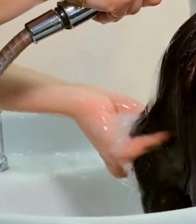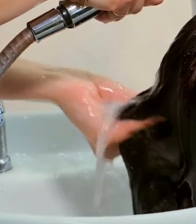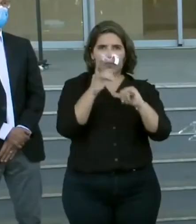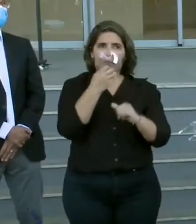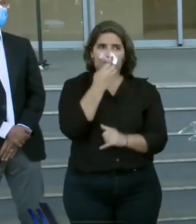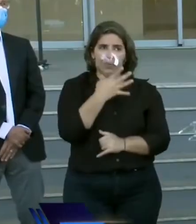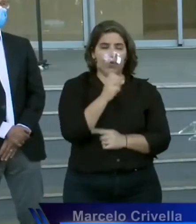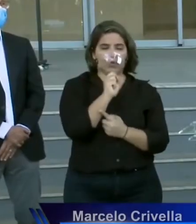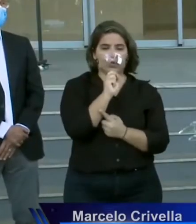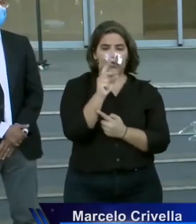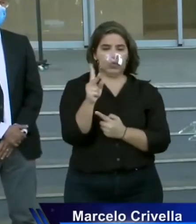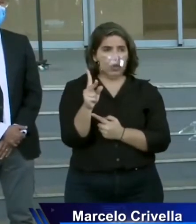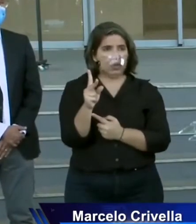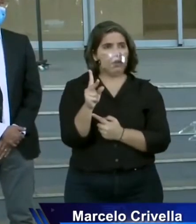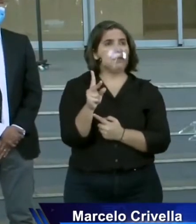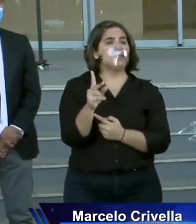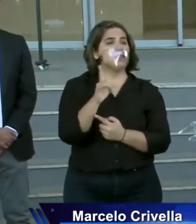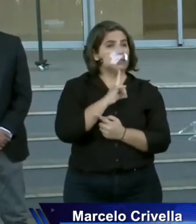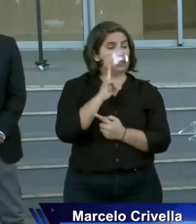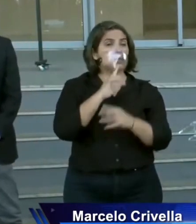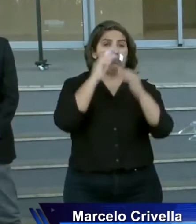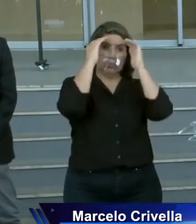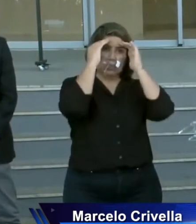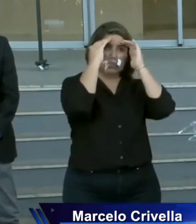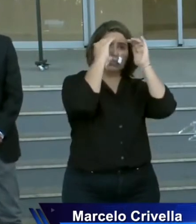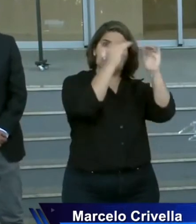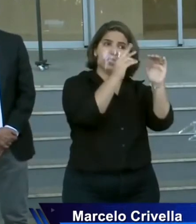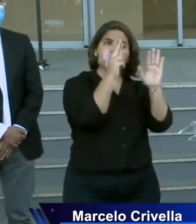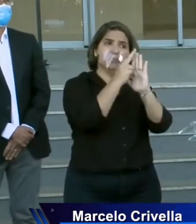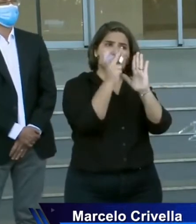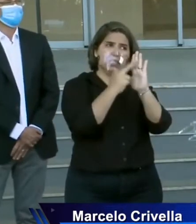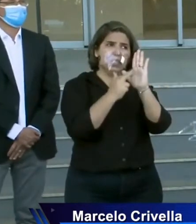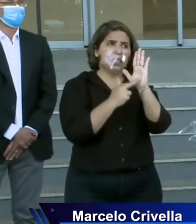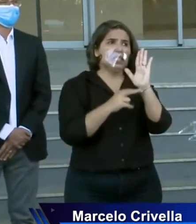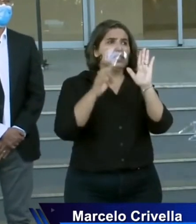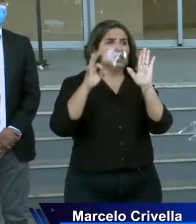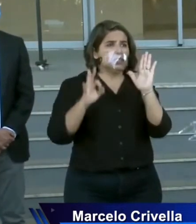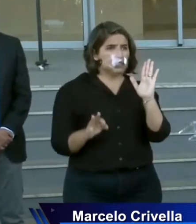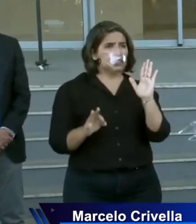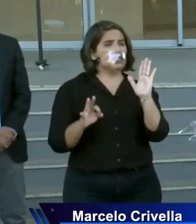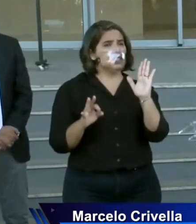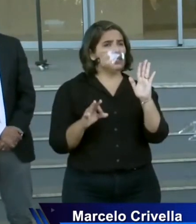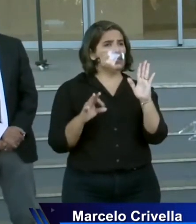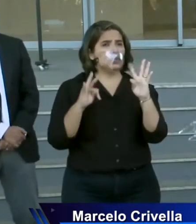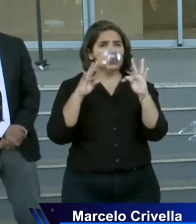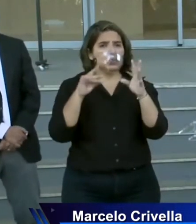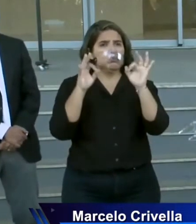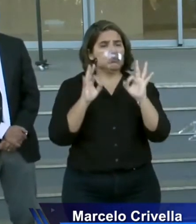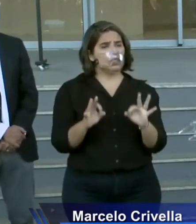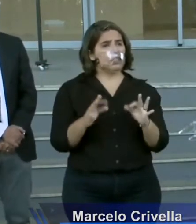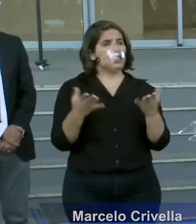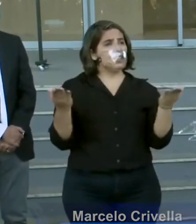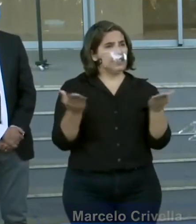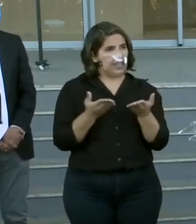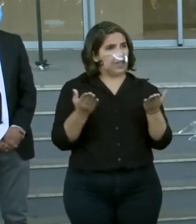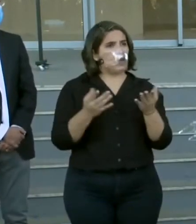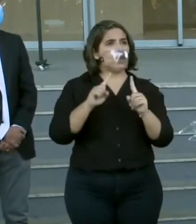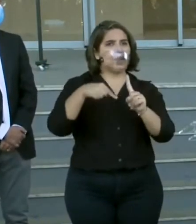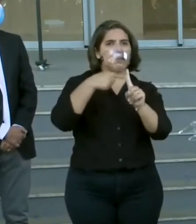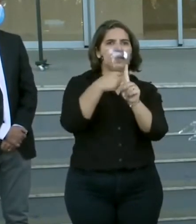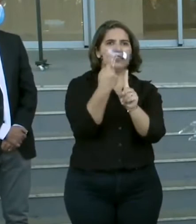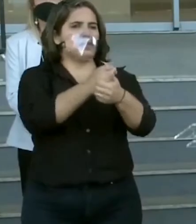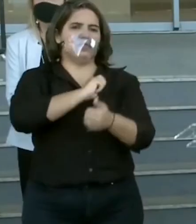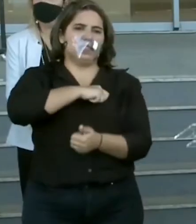shoppings. Shopping centers estão cumprindo com todas as determinações da vigilância sanitária e que agora mais uma atividade